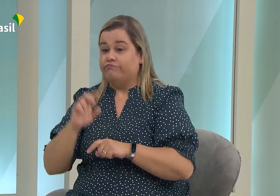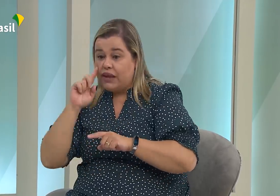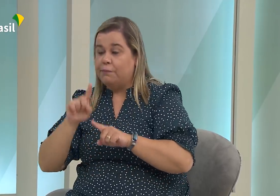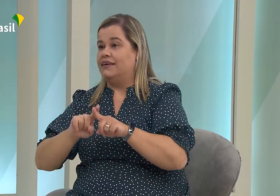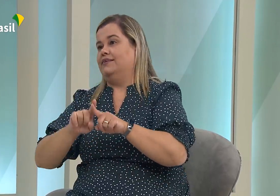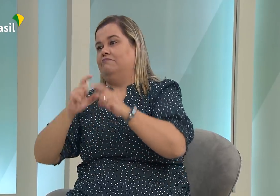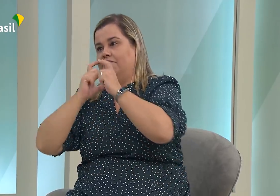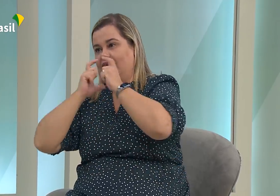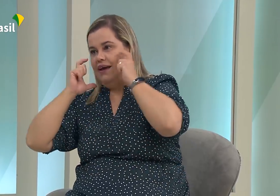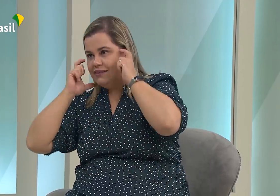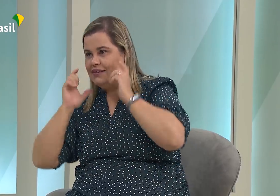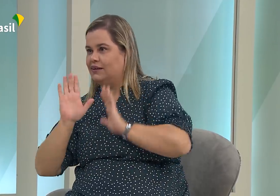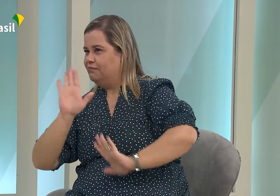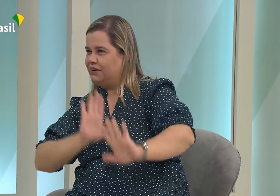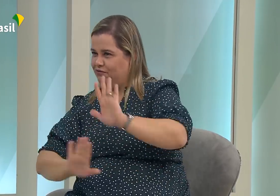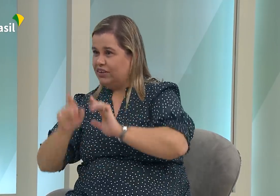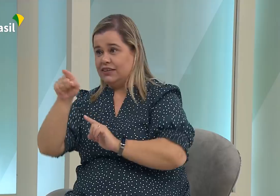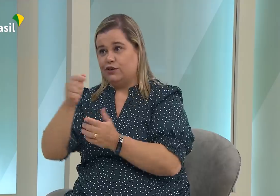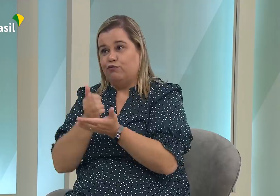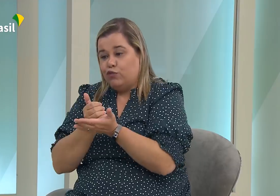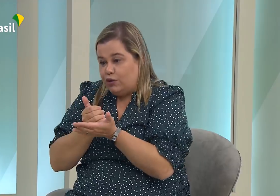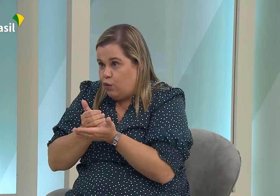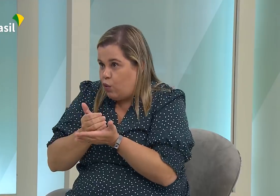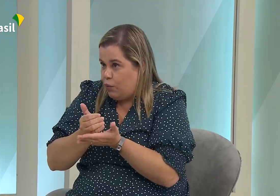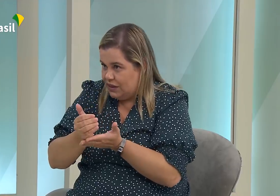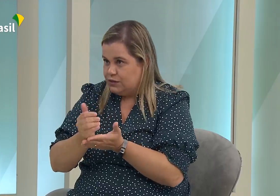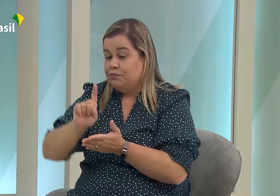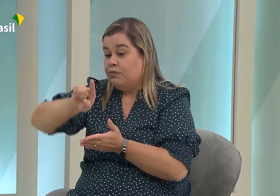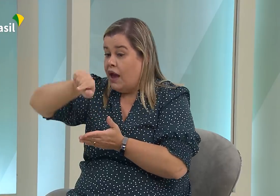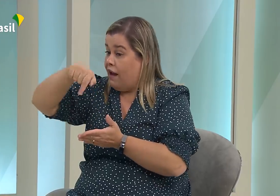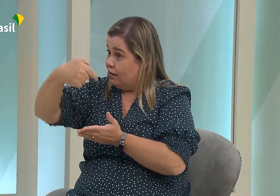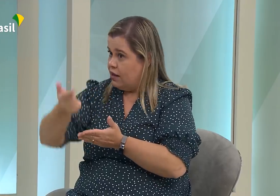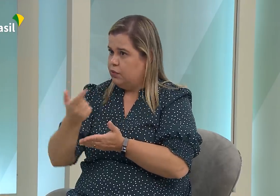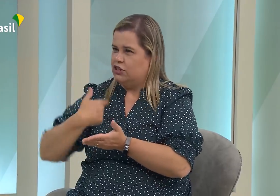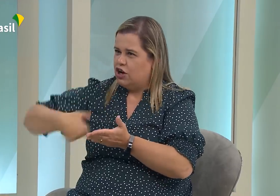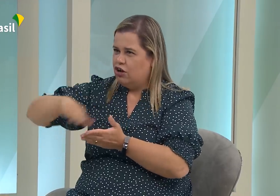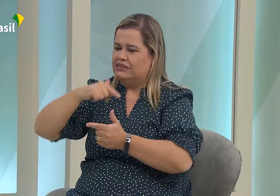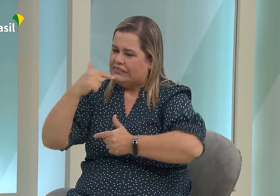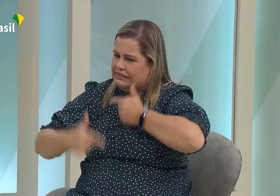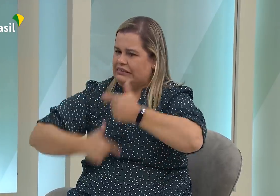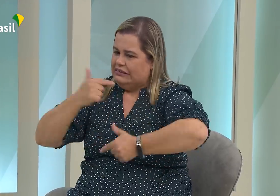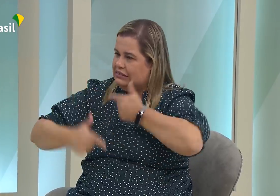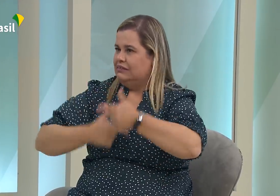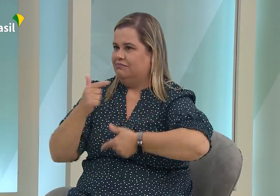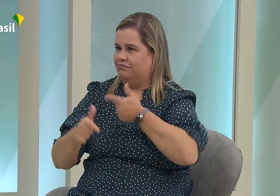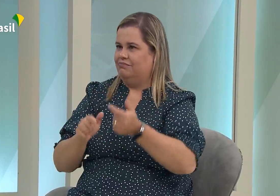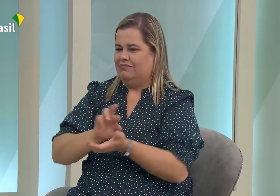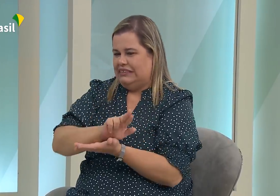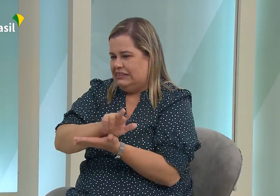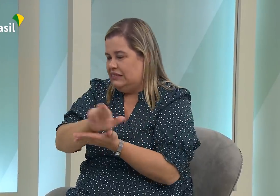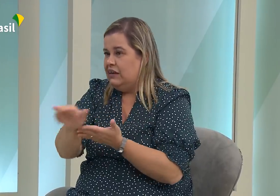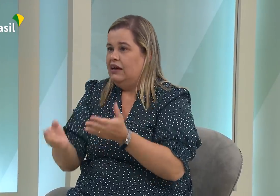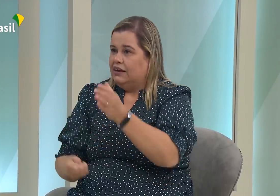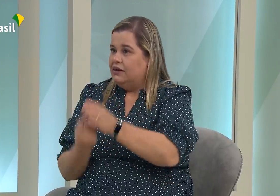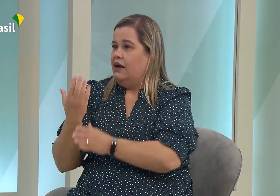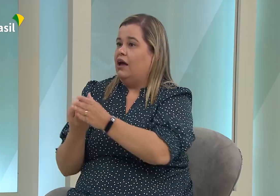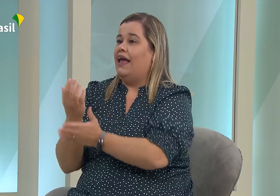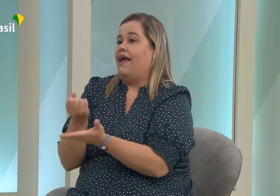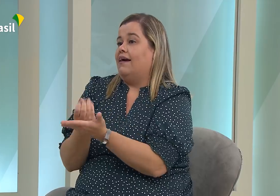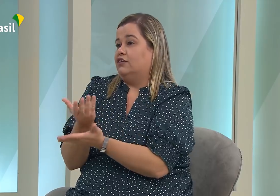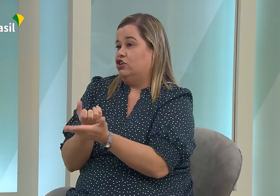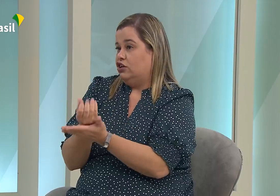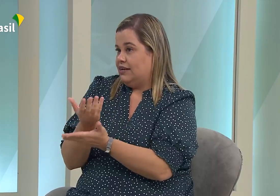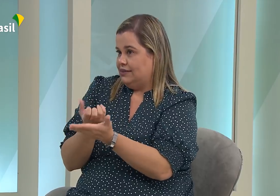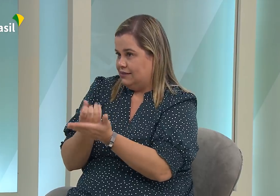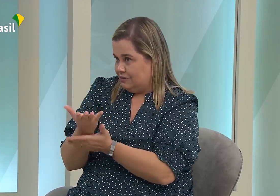fizemos cartilhas, vídeos mostrando em relação a isso, falando da importância da máscara, do álcool. Então trabalhamos bastante